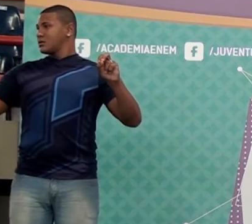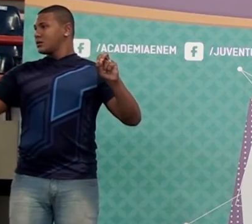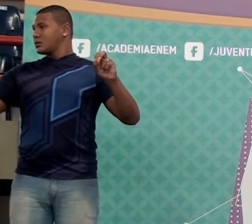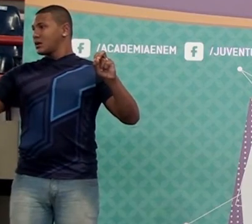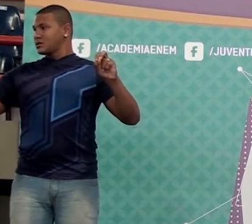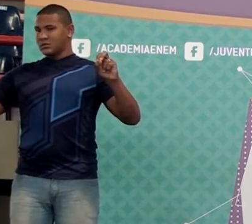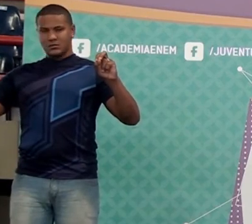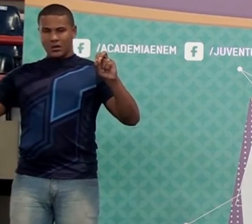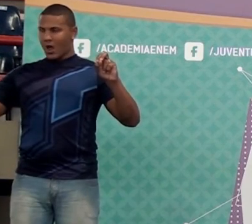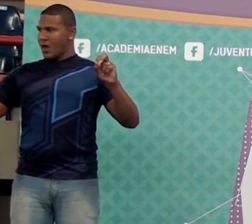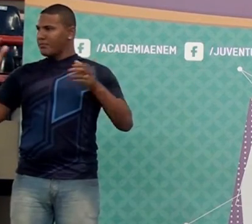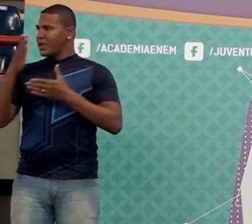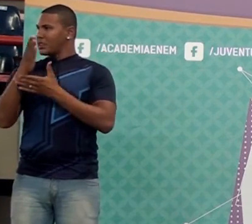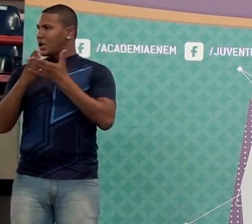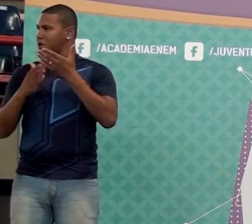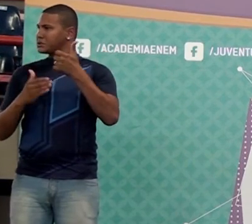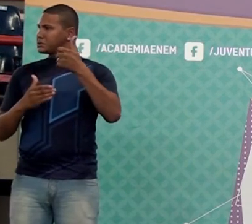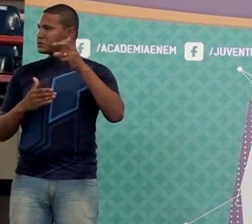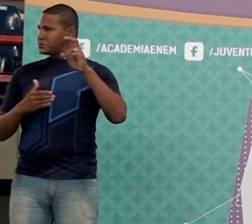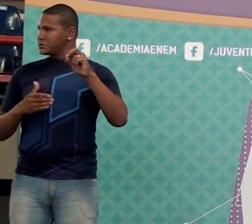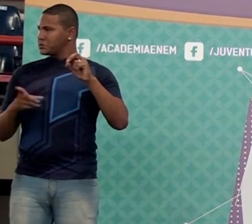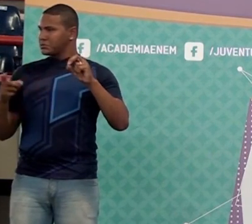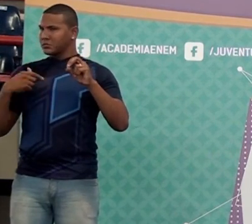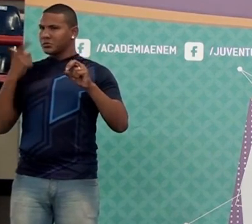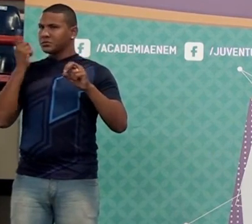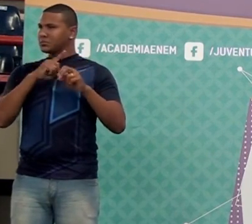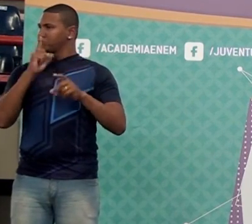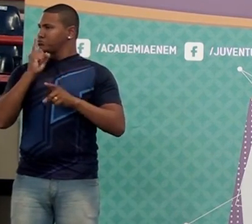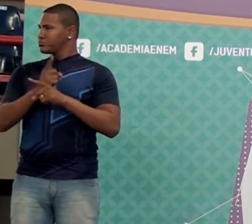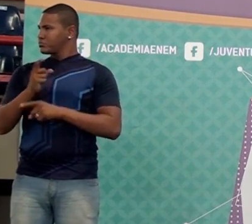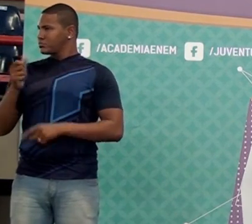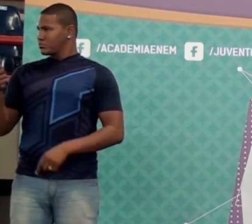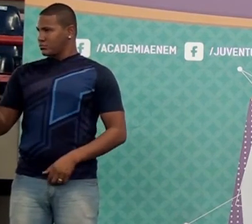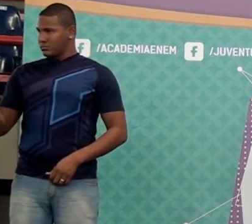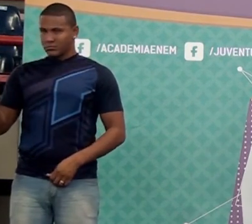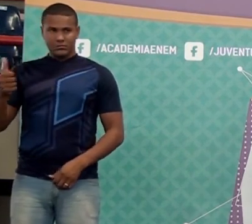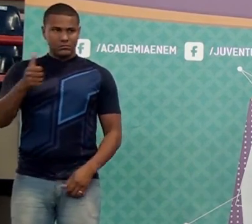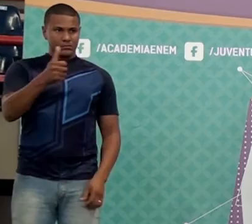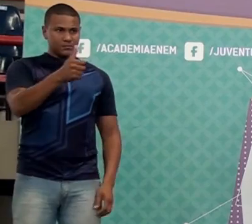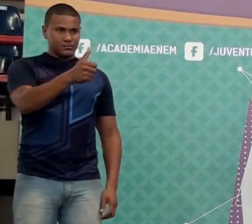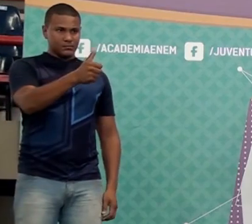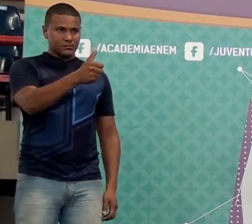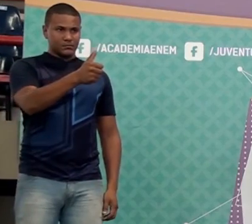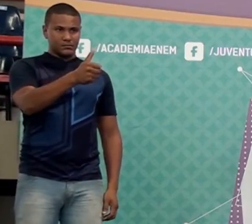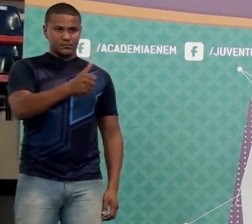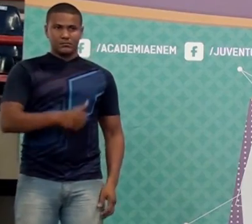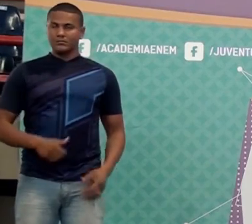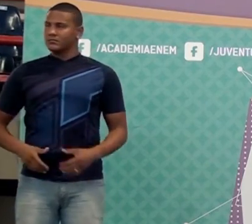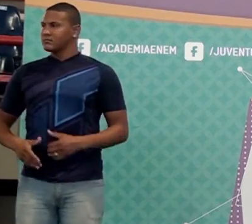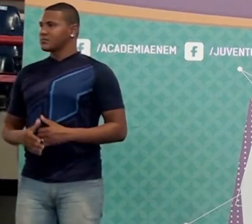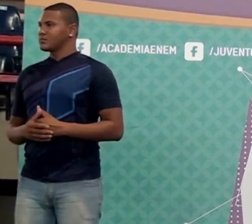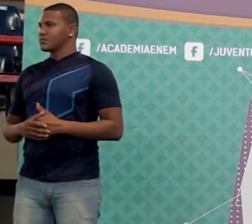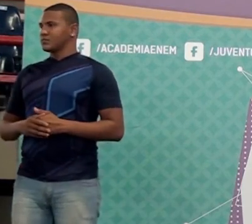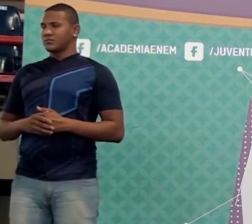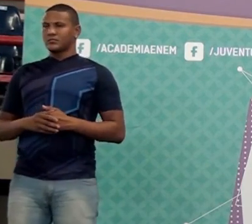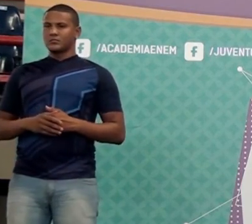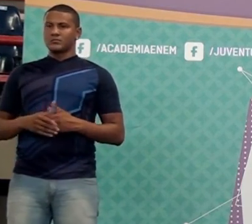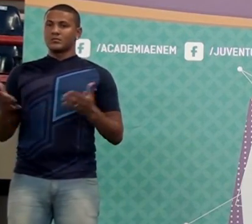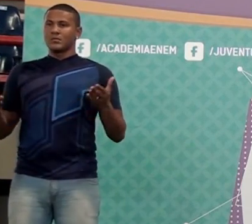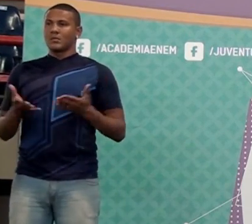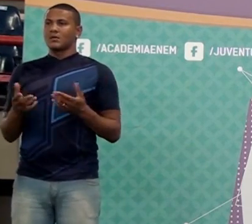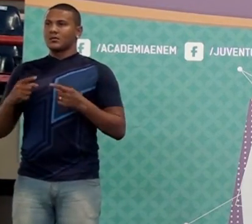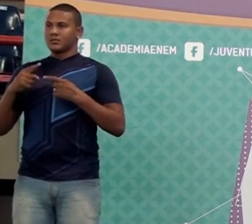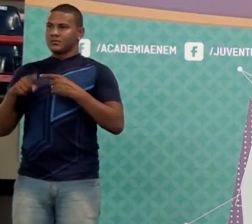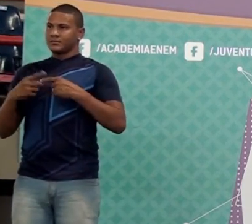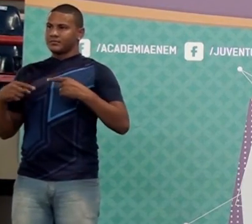Então é 50%. Fechou. Tudo bem? Show de bola? Então vamos para que interessa. Apostila.